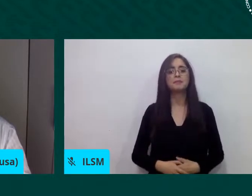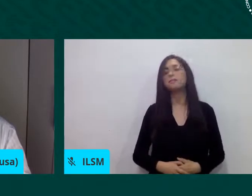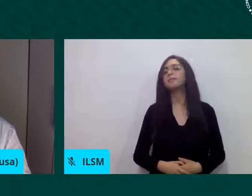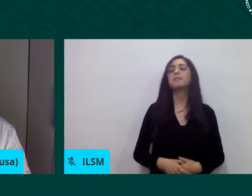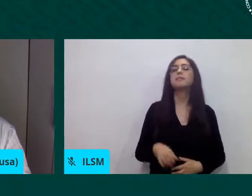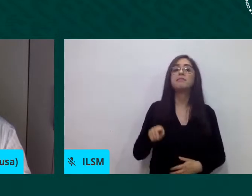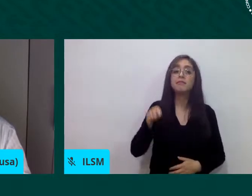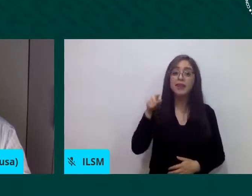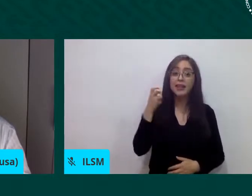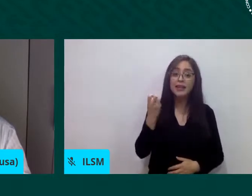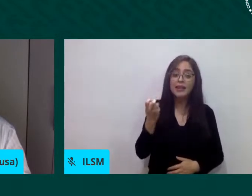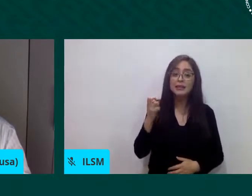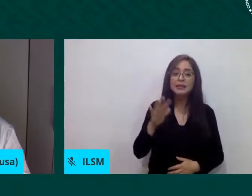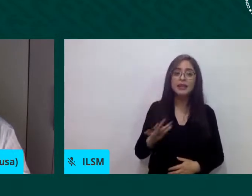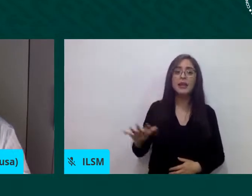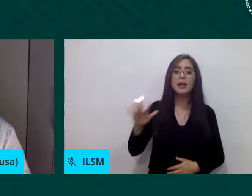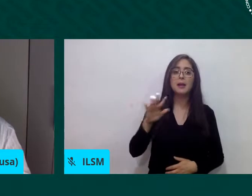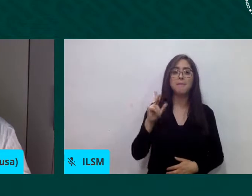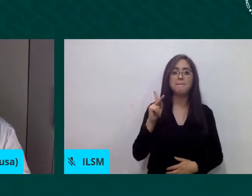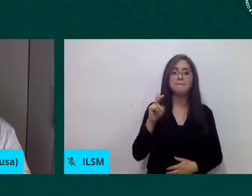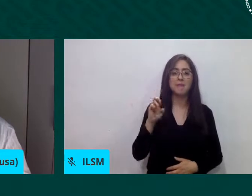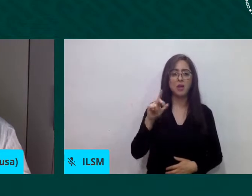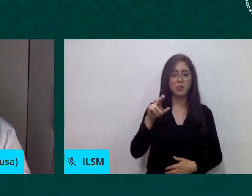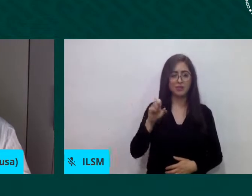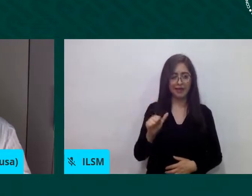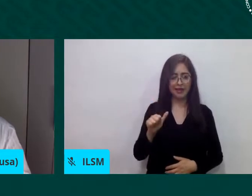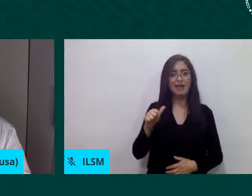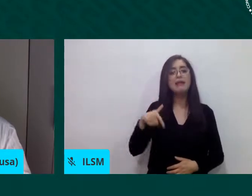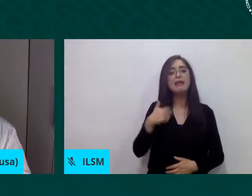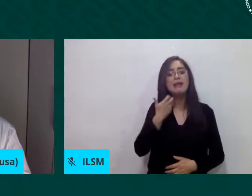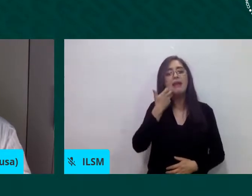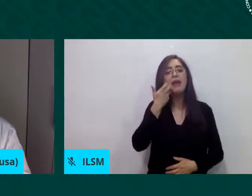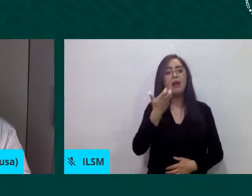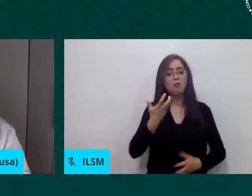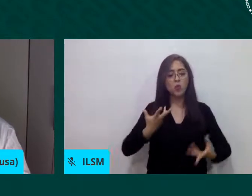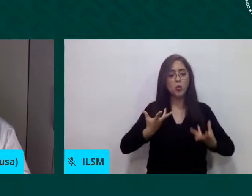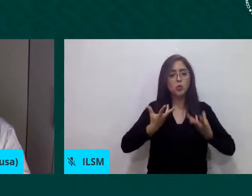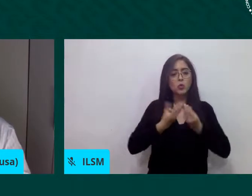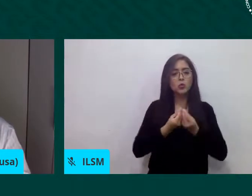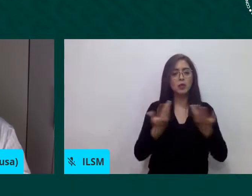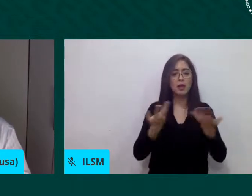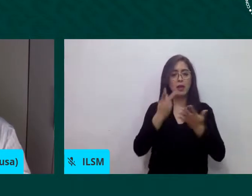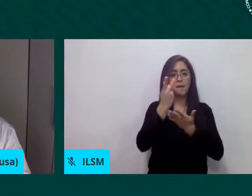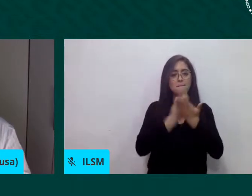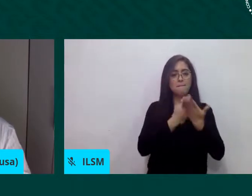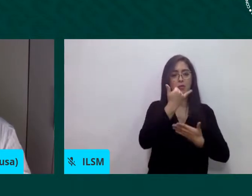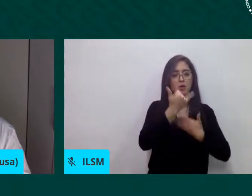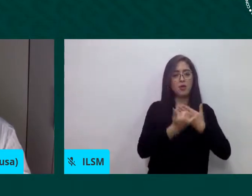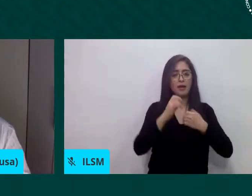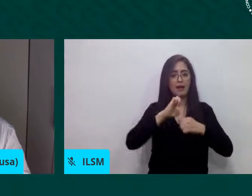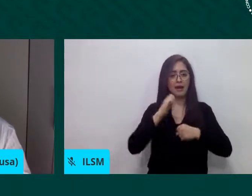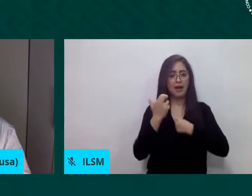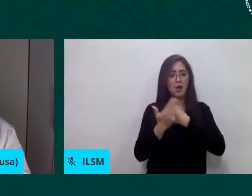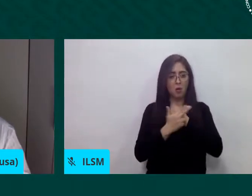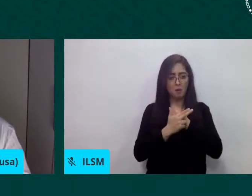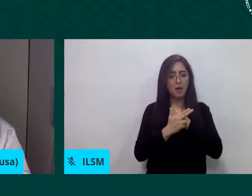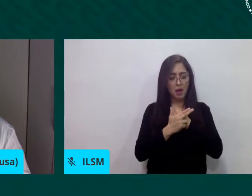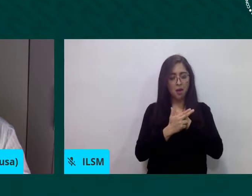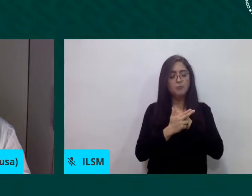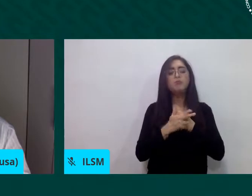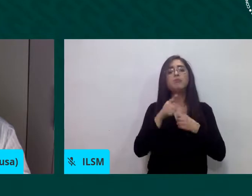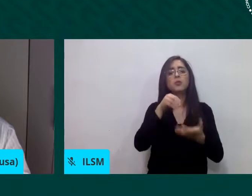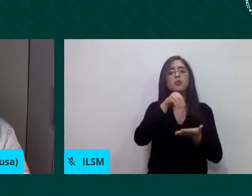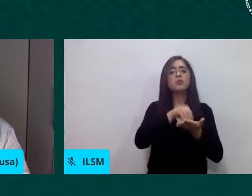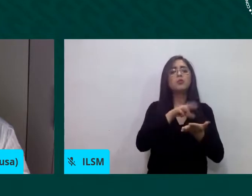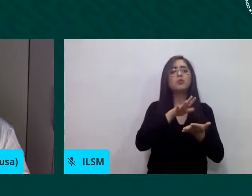promoviendo con el proyecto europeo Snapshots from the Borders, la municipalidad de Lampedusa y Linosa